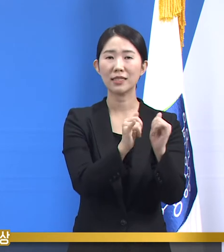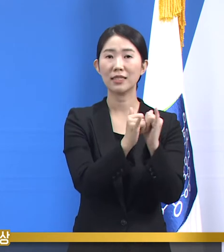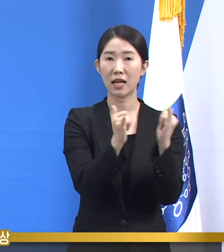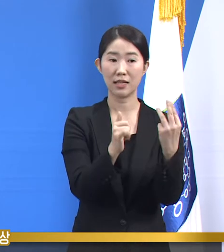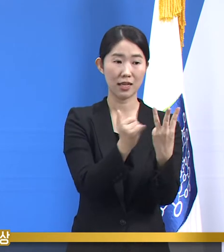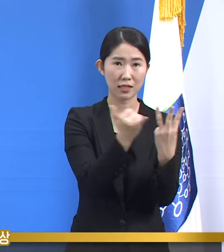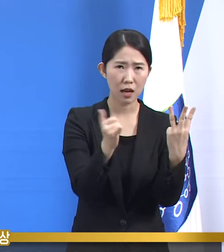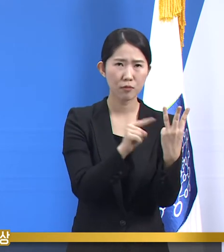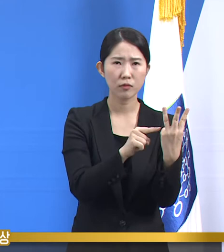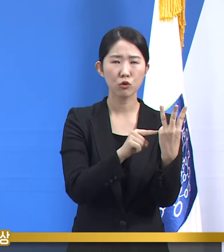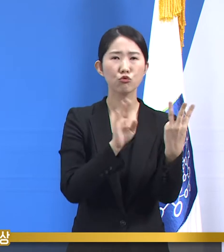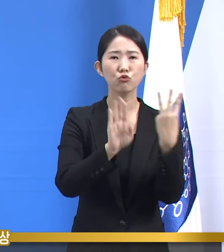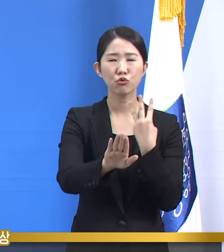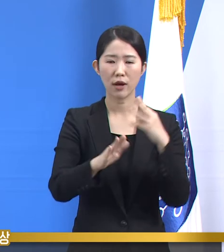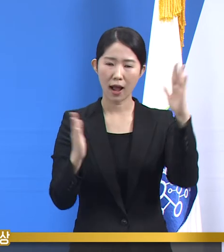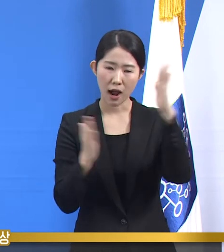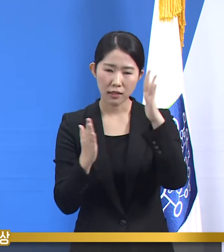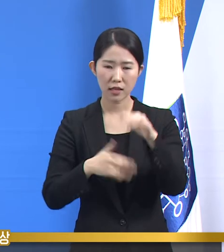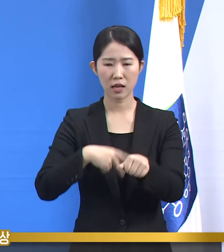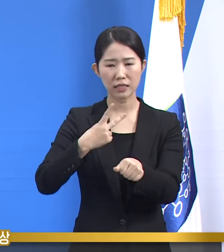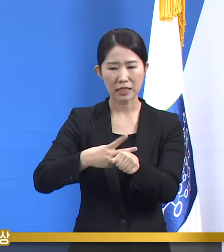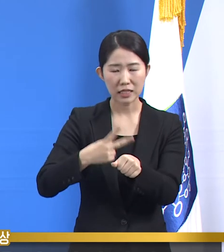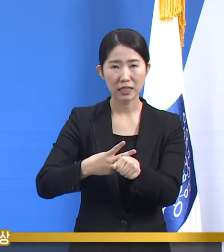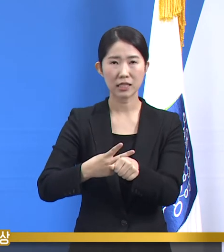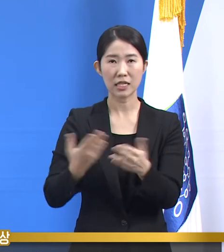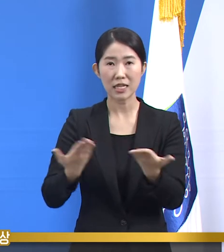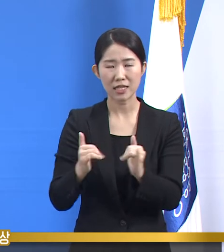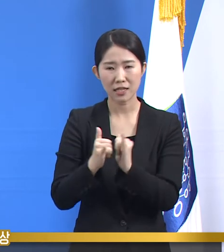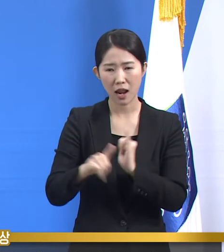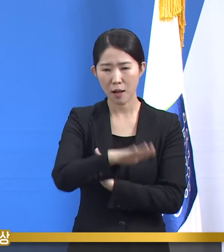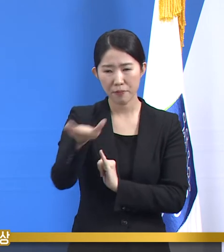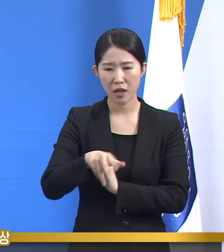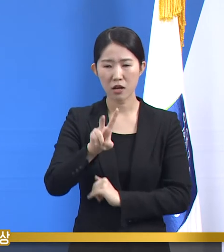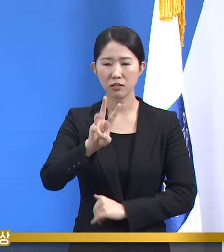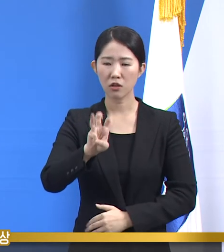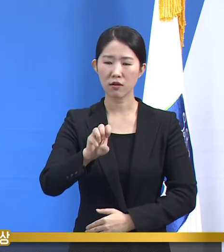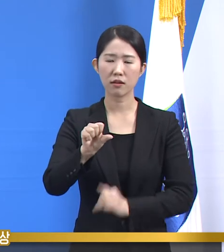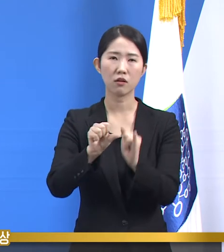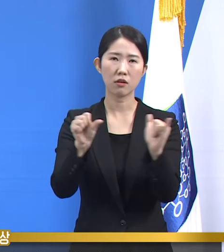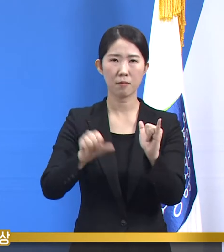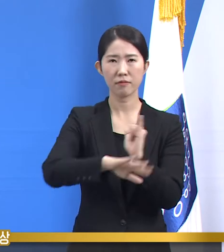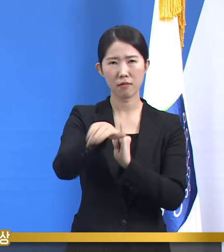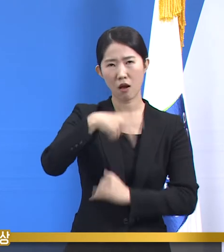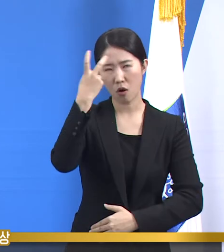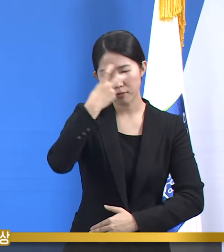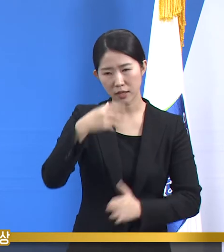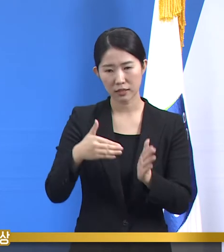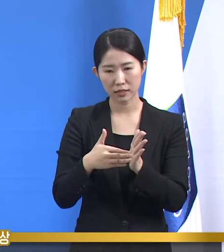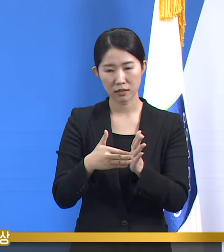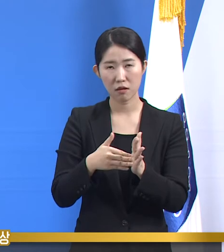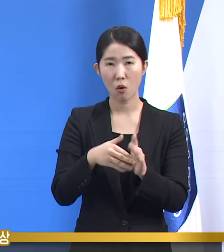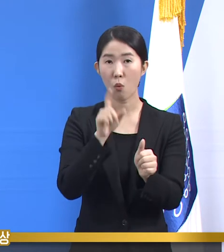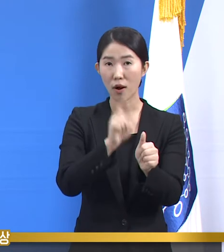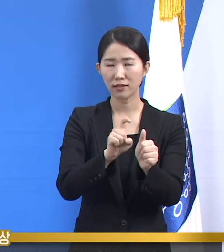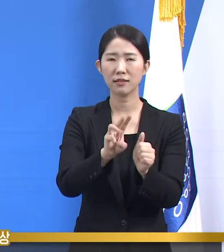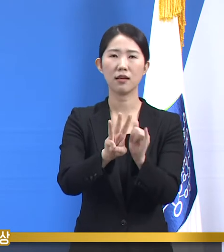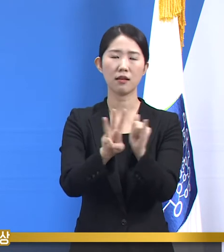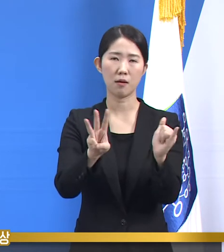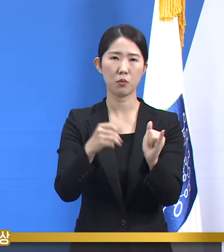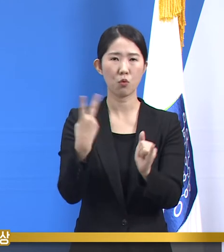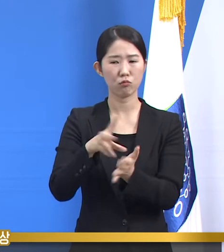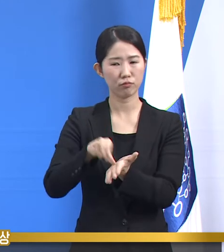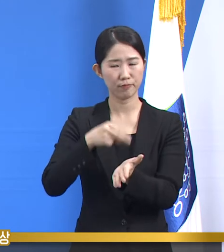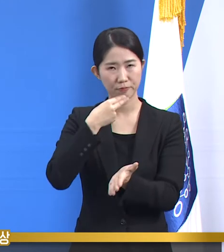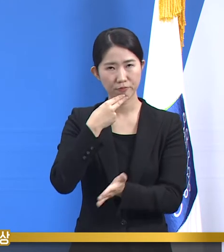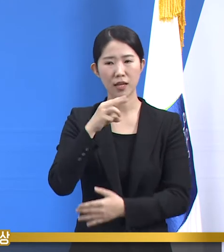학생과 교직원 등 35명에 대해선 전수검사가 실시되었고 양성 3명, 음성 32명이 확인된